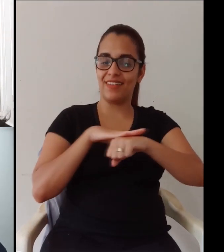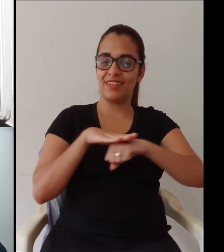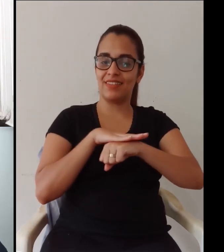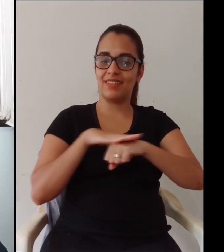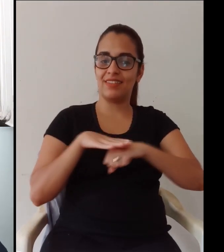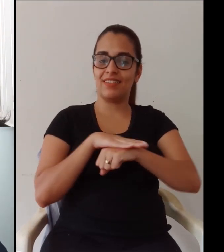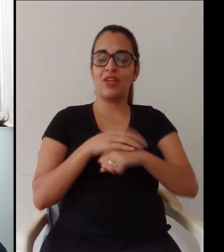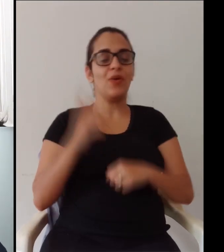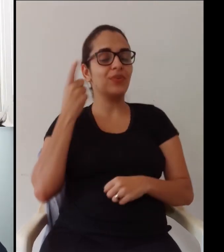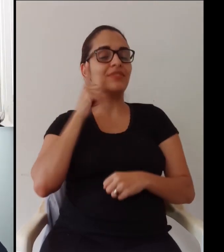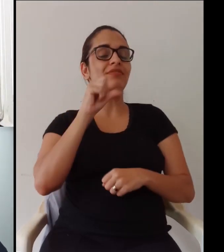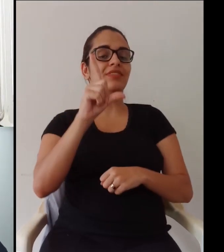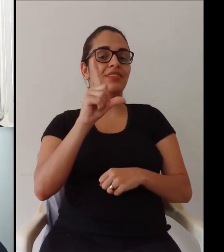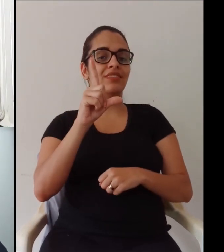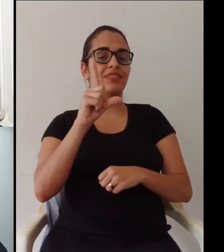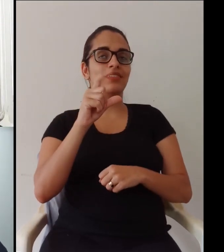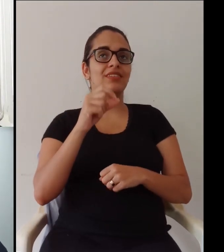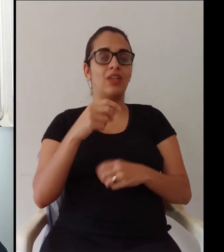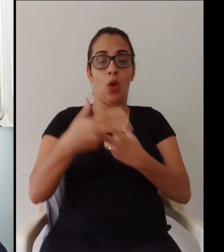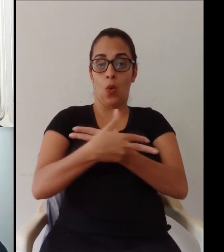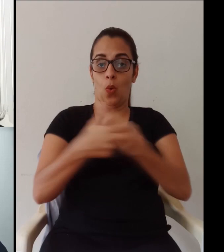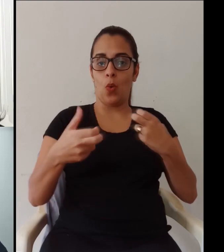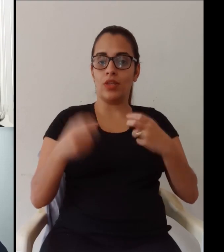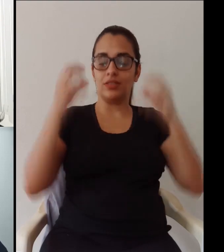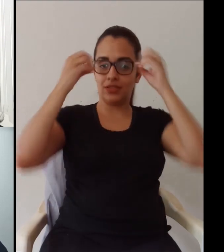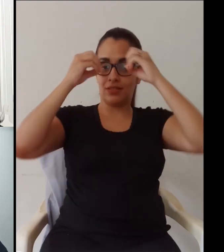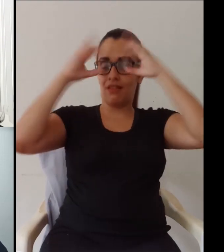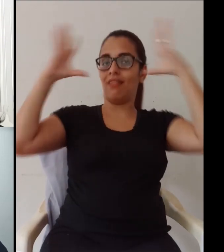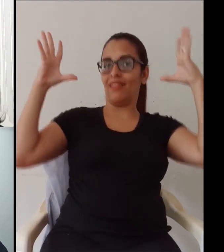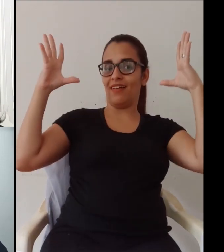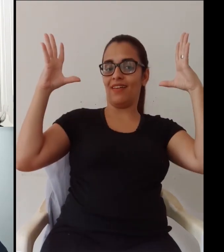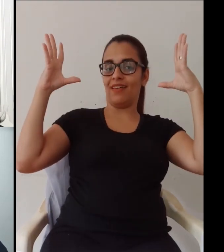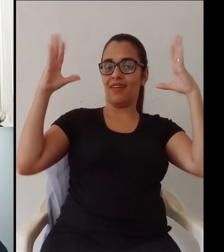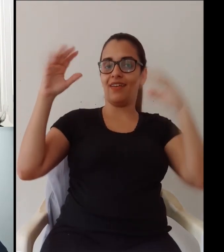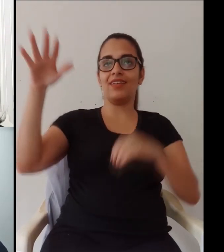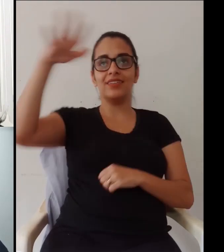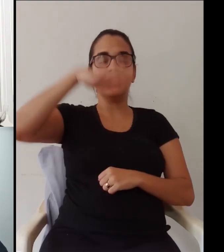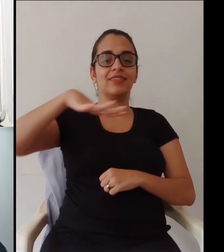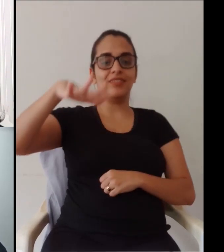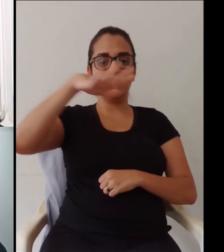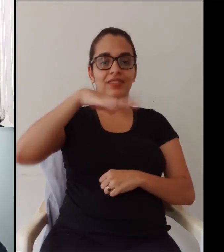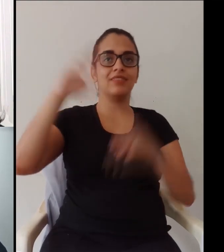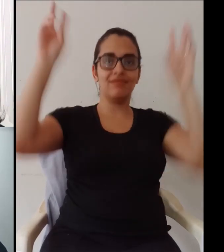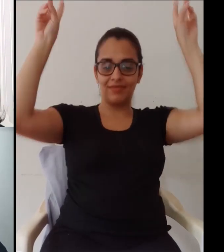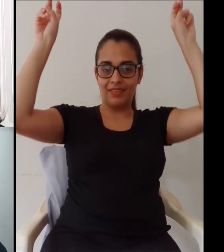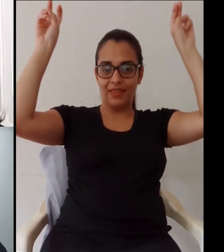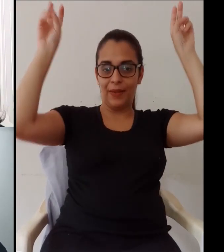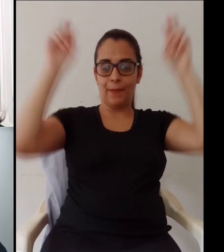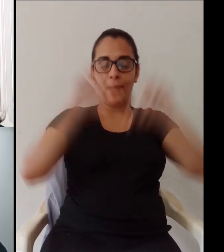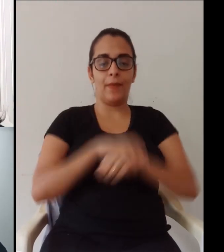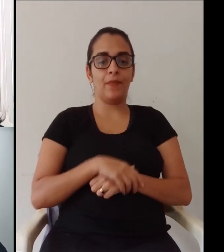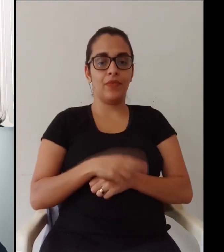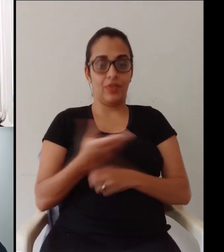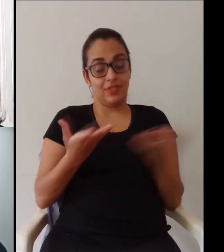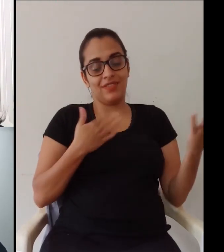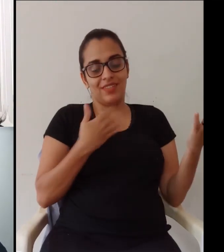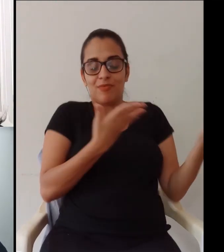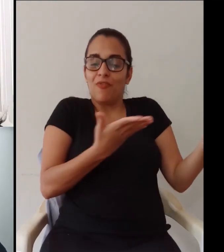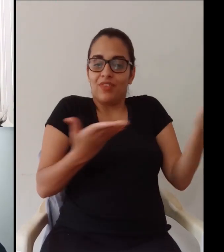agradecer o convite. Acho que vai ser muito interessante esse bate-papo, né? Para que a gente consiga deixar algumas